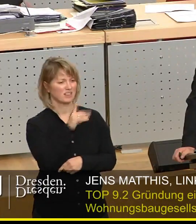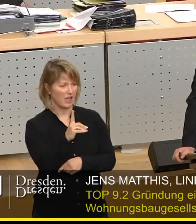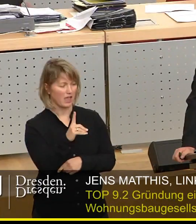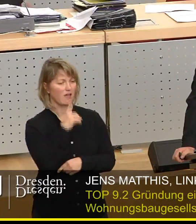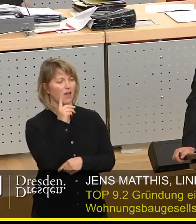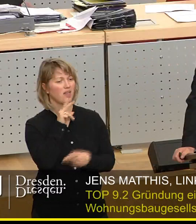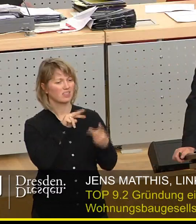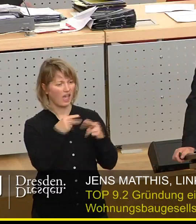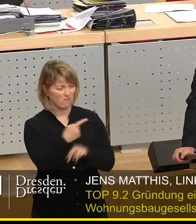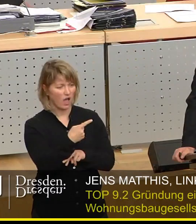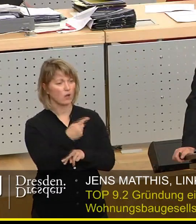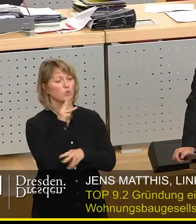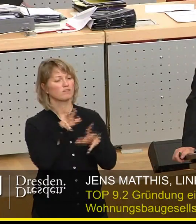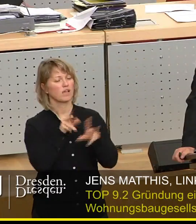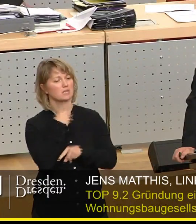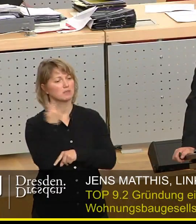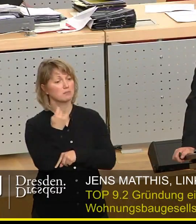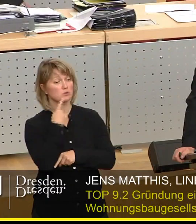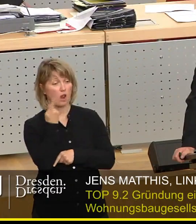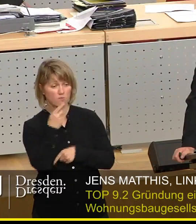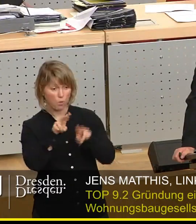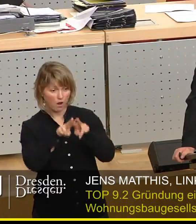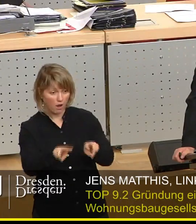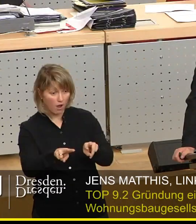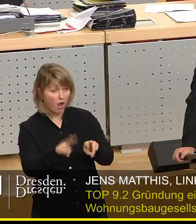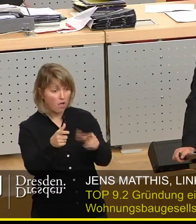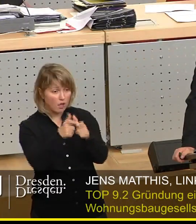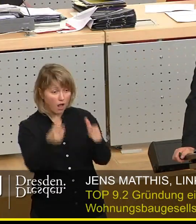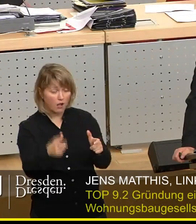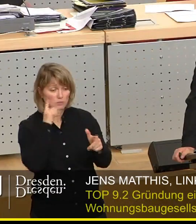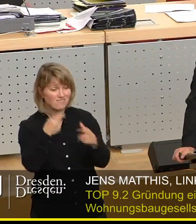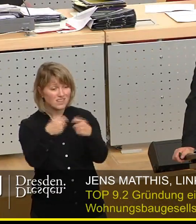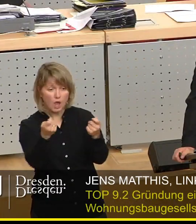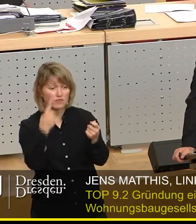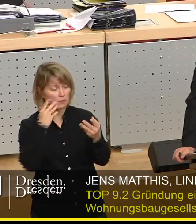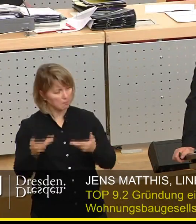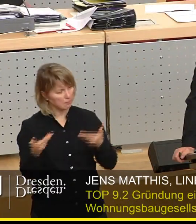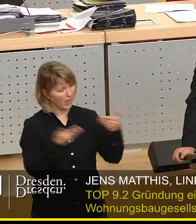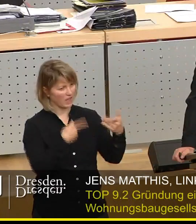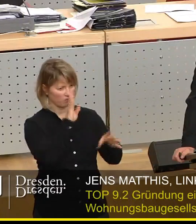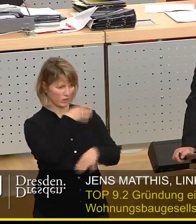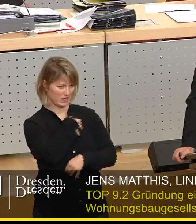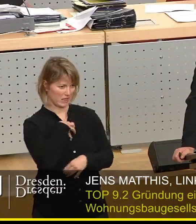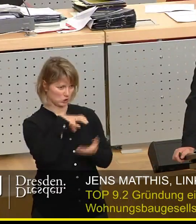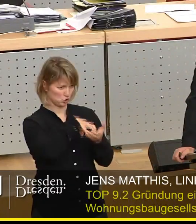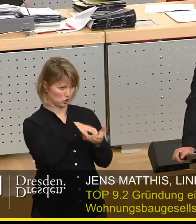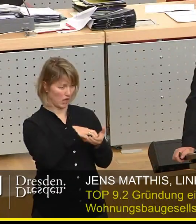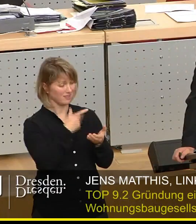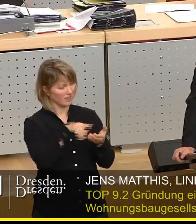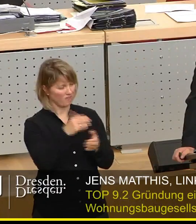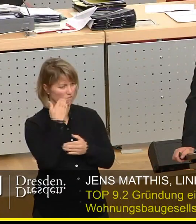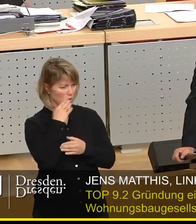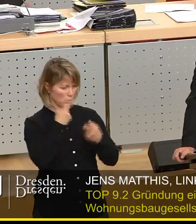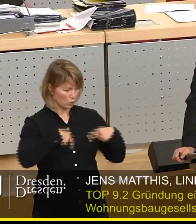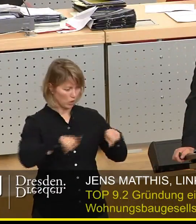Verkehrsbetriebe sollen stillgelegte Anlageflächen bereitstellen, statt sie zu verkaufen. Die Stadttochter Stesat soll ihre Wohnungen